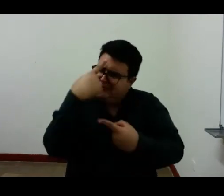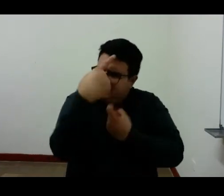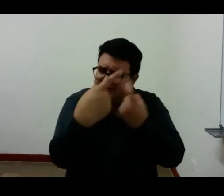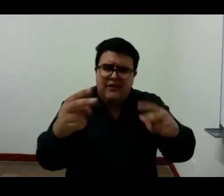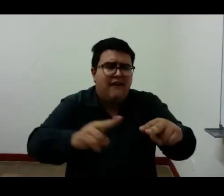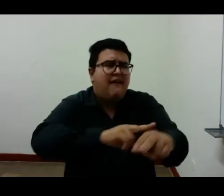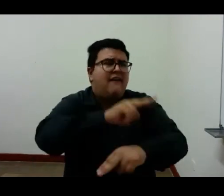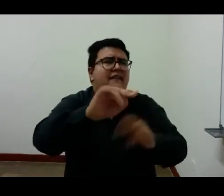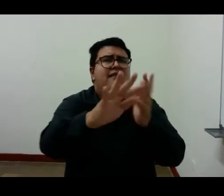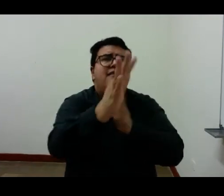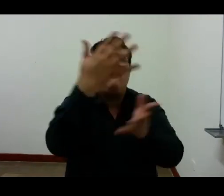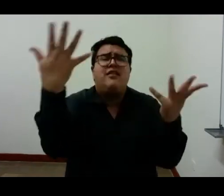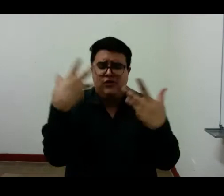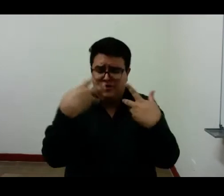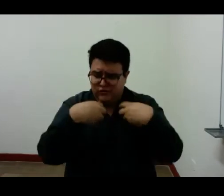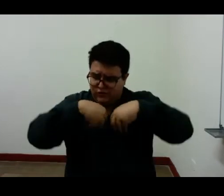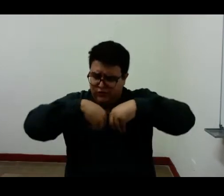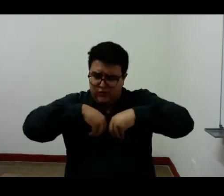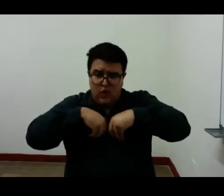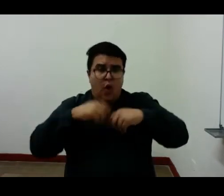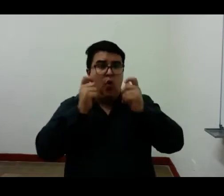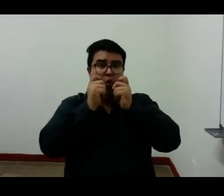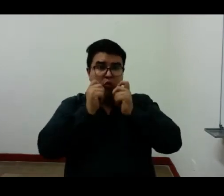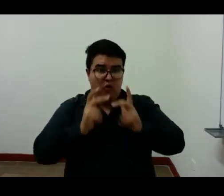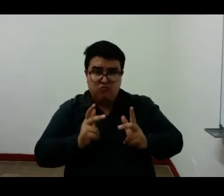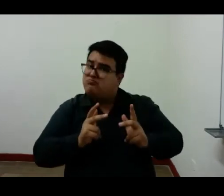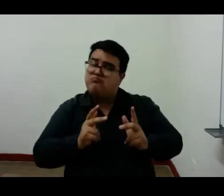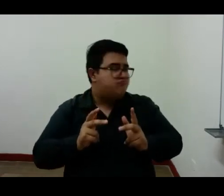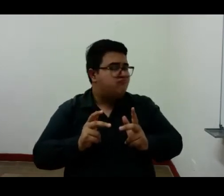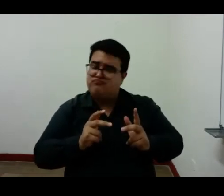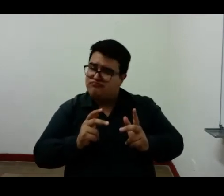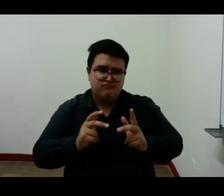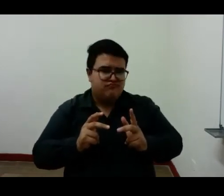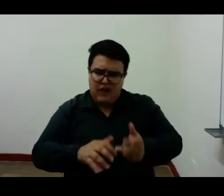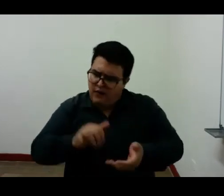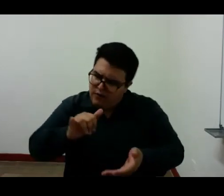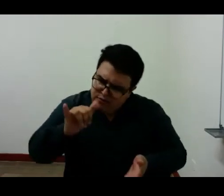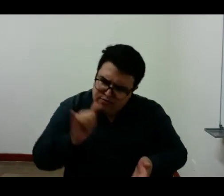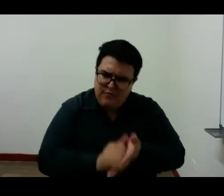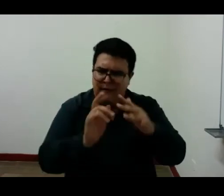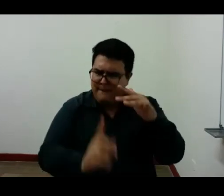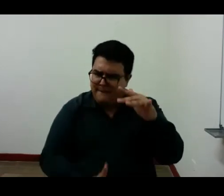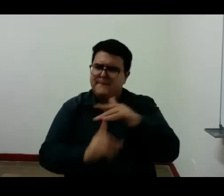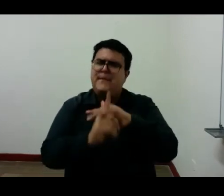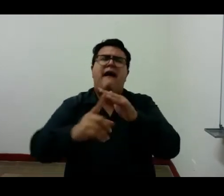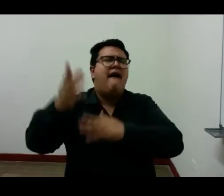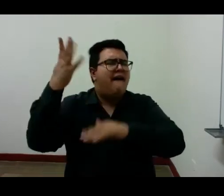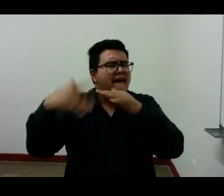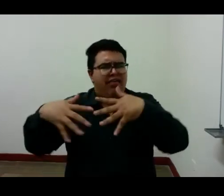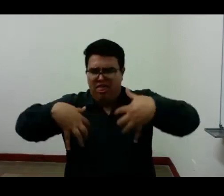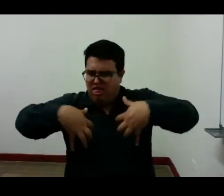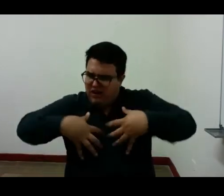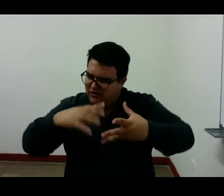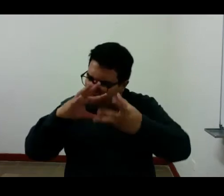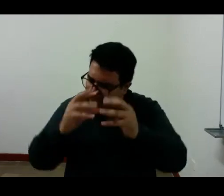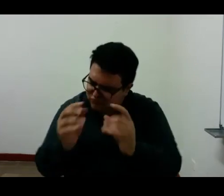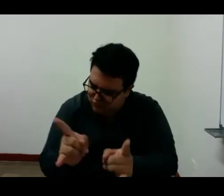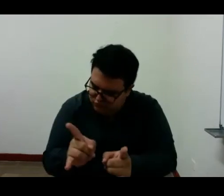ni siquiera como un hombre sino como quien siente la naturaleza y nada más